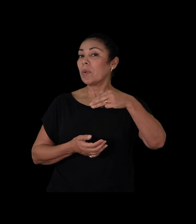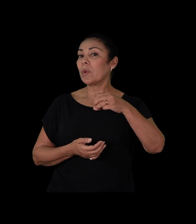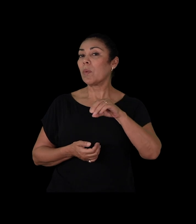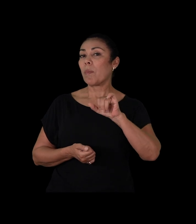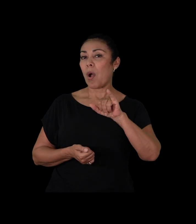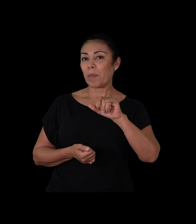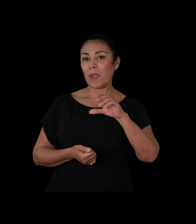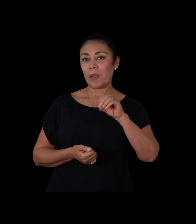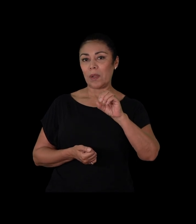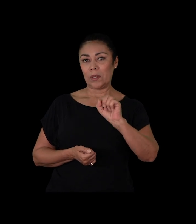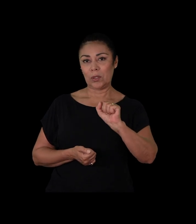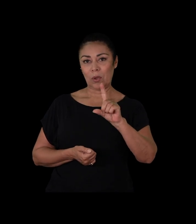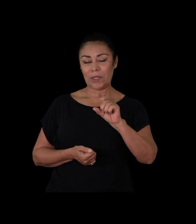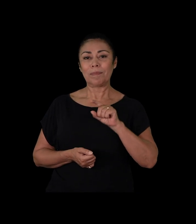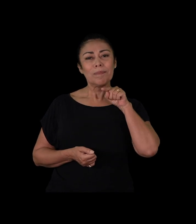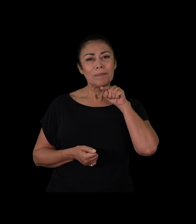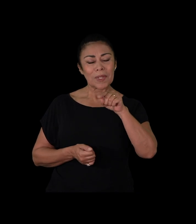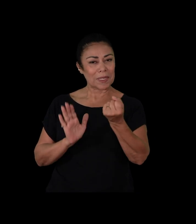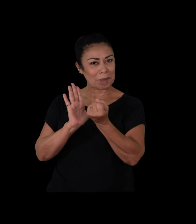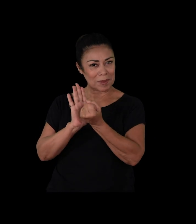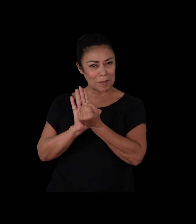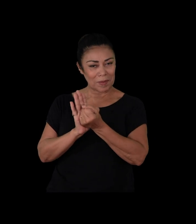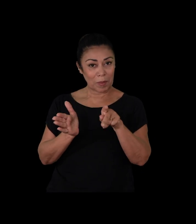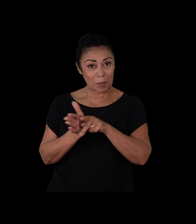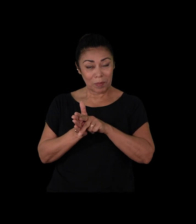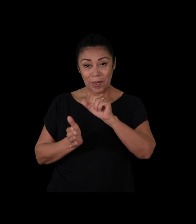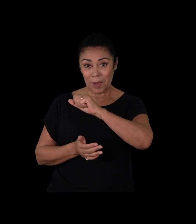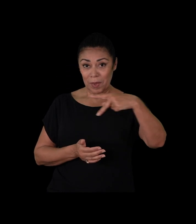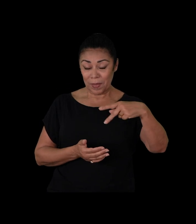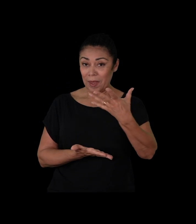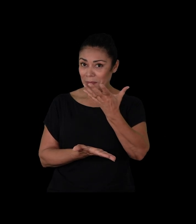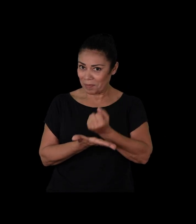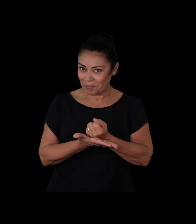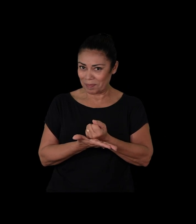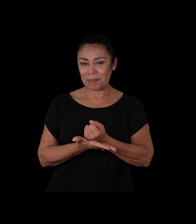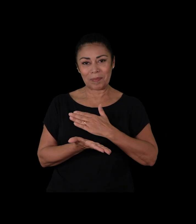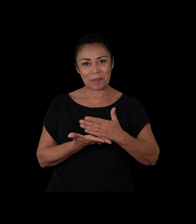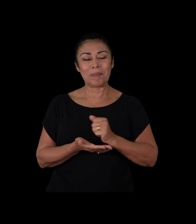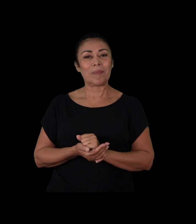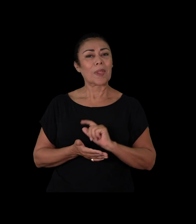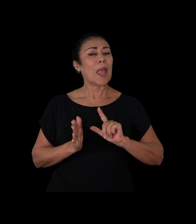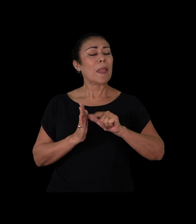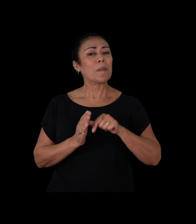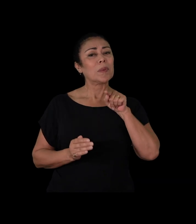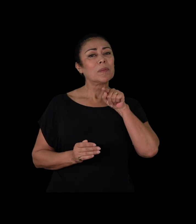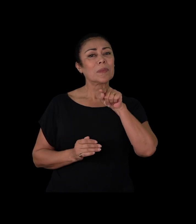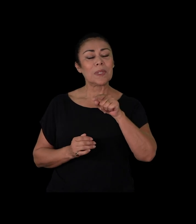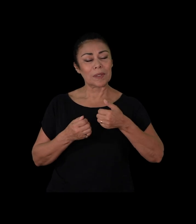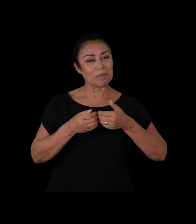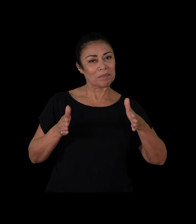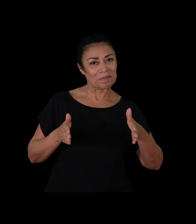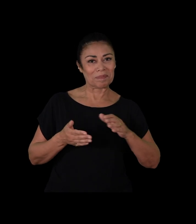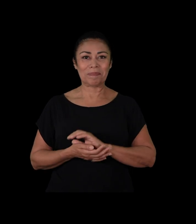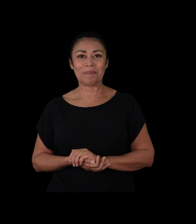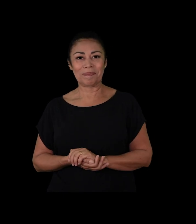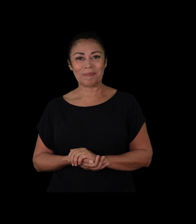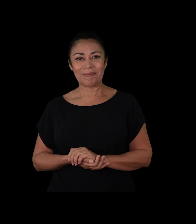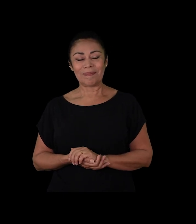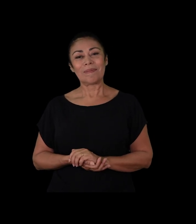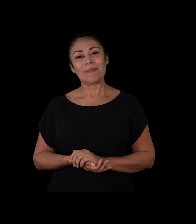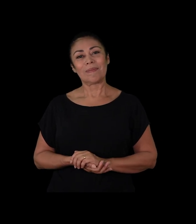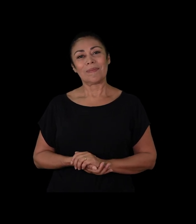Mobiload. Clique no ícone do aplicativo e faça o download. Em seguida, clique em Abrir.